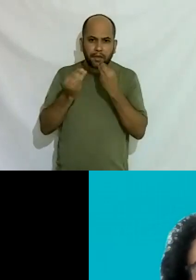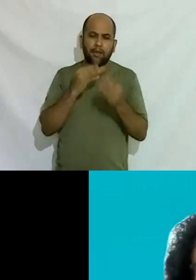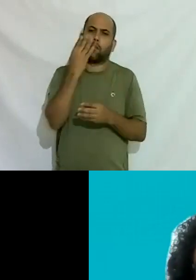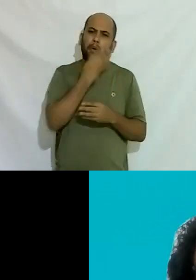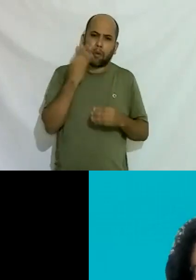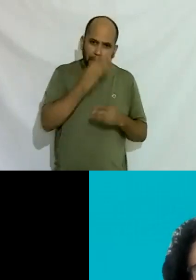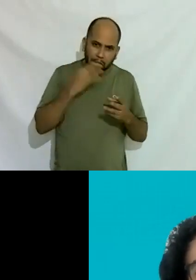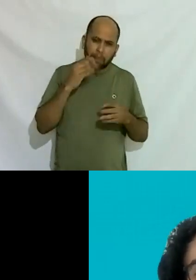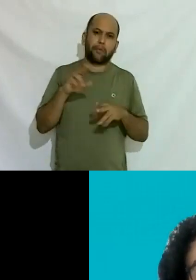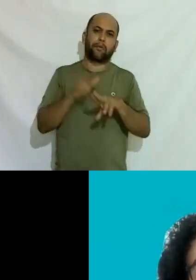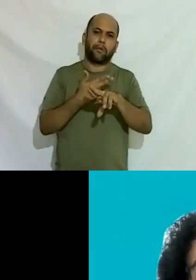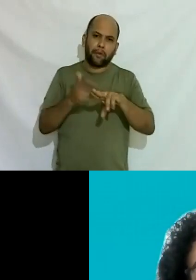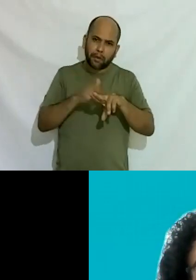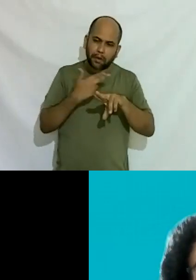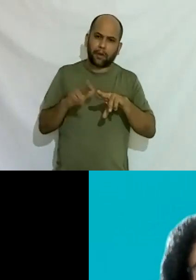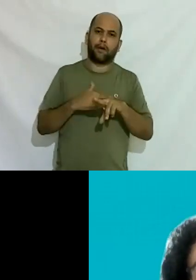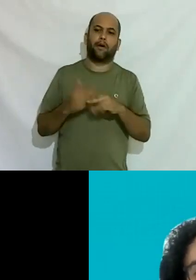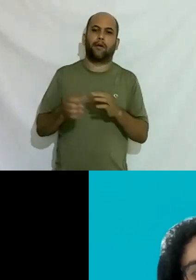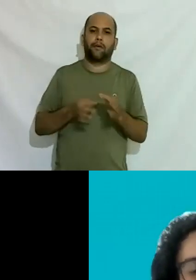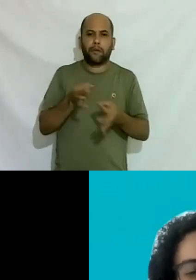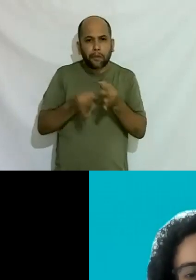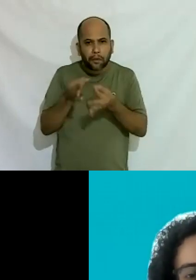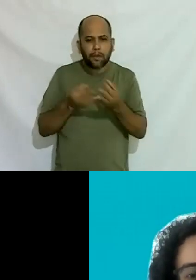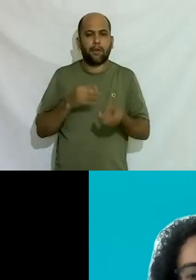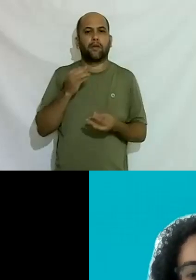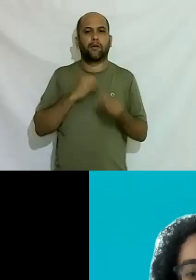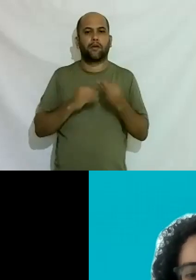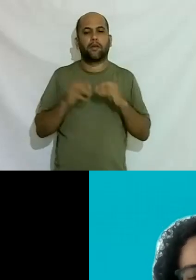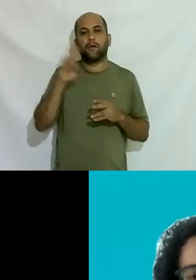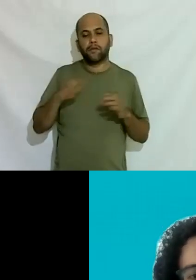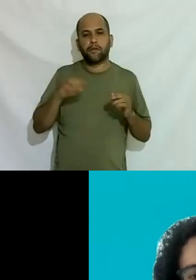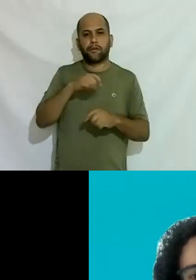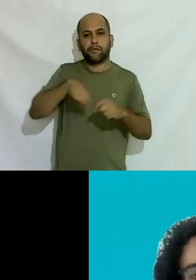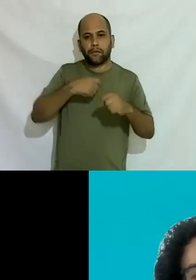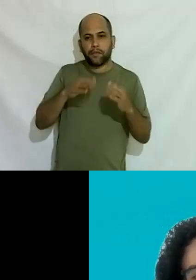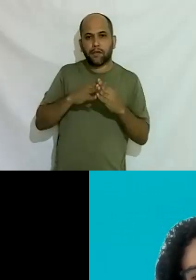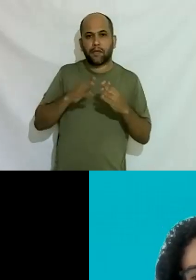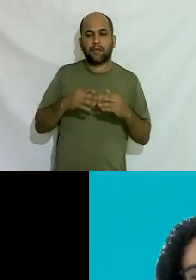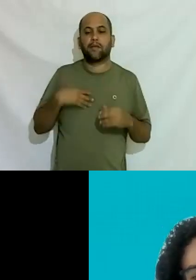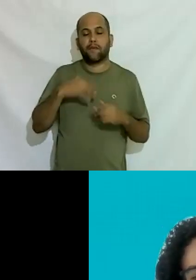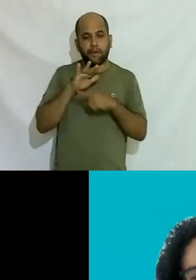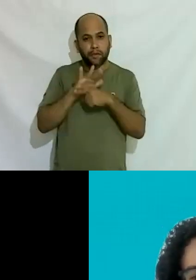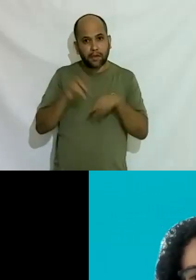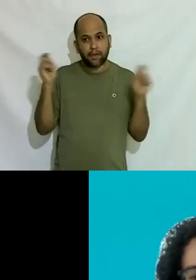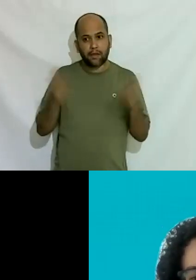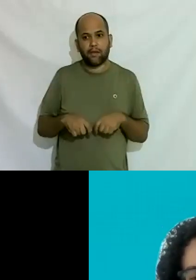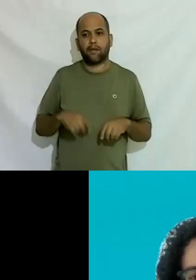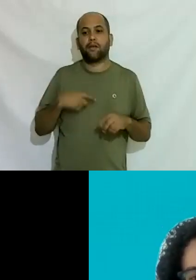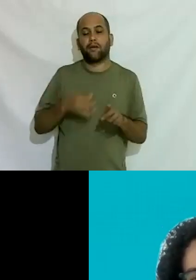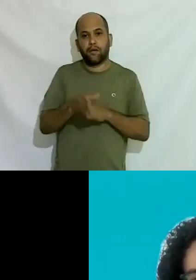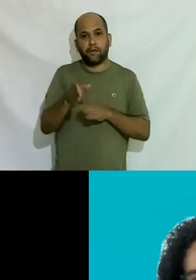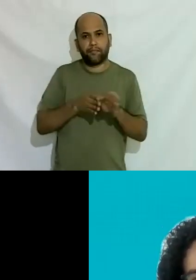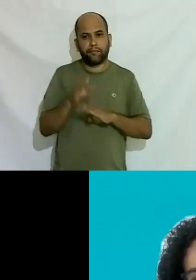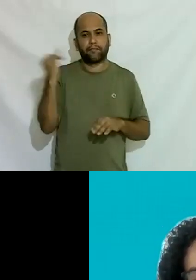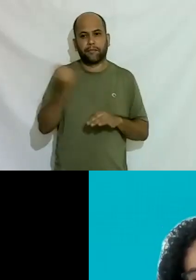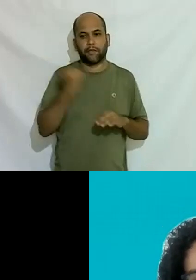brigadeiro que vende está usando a cozinha de casa para começar a empreender ela vai te ajudar com dicas muito importantes aí